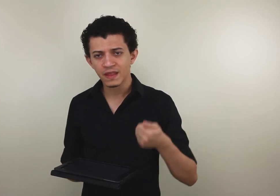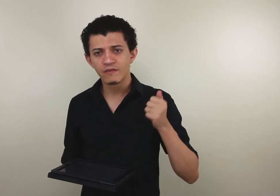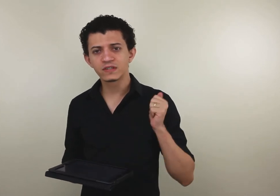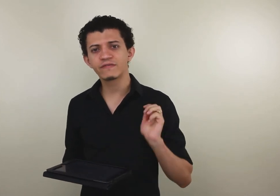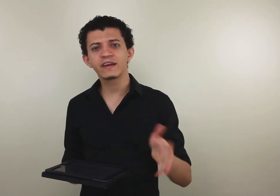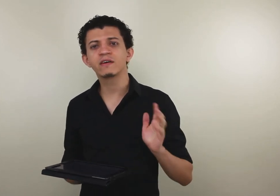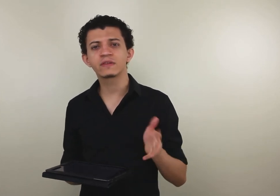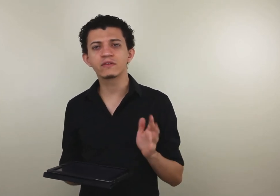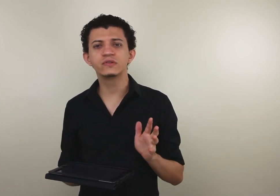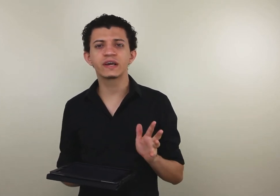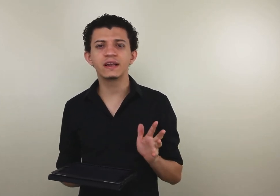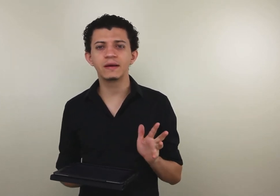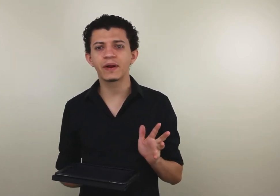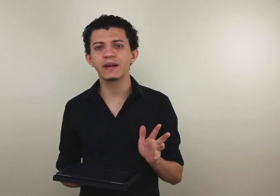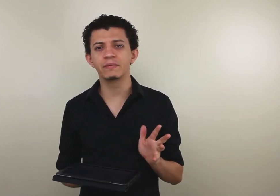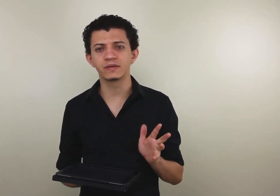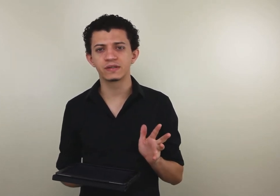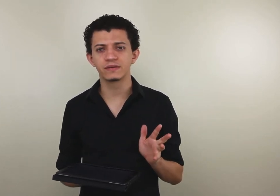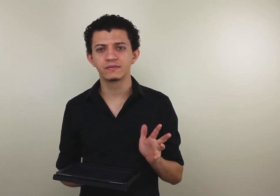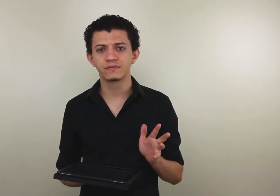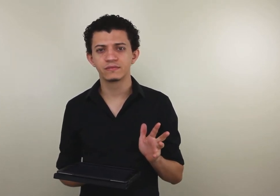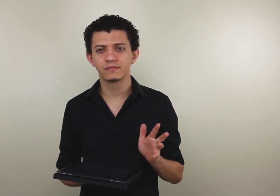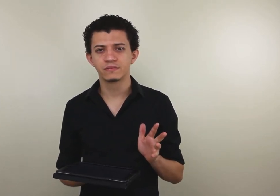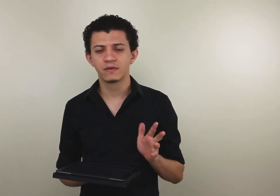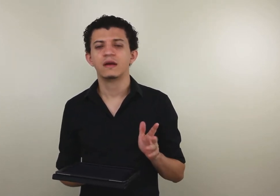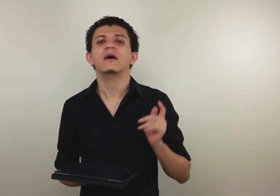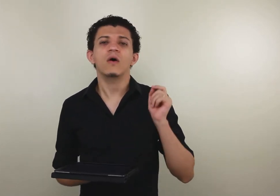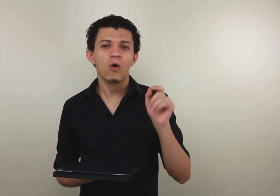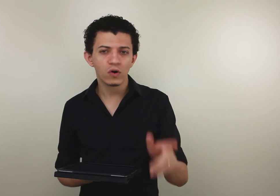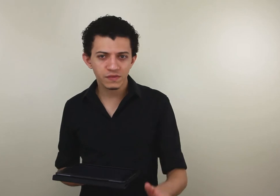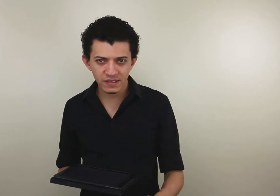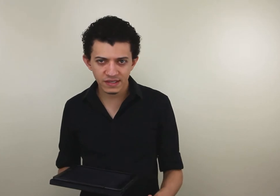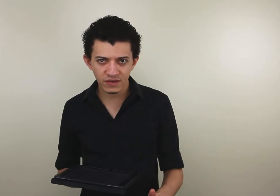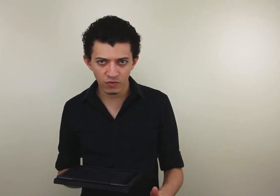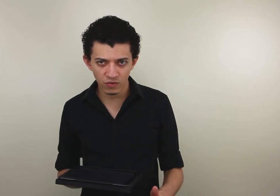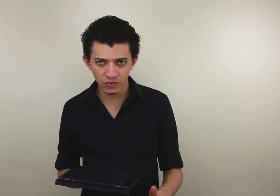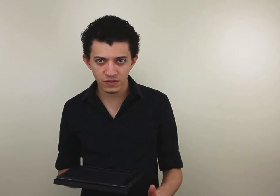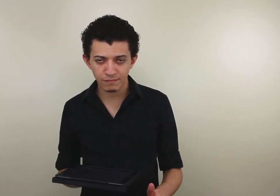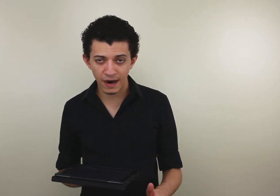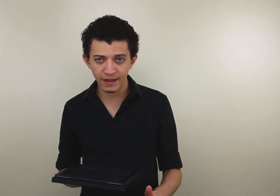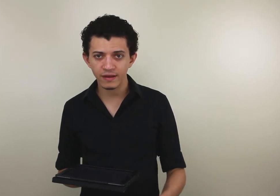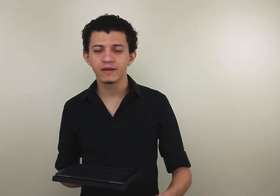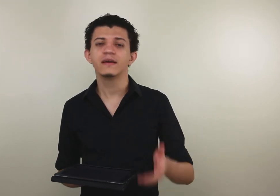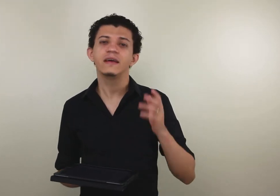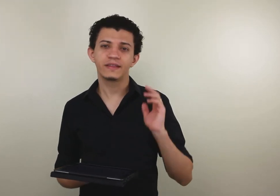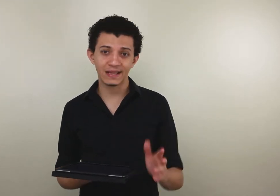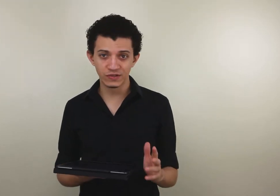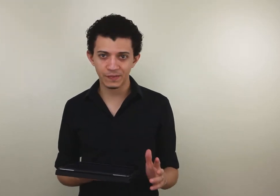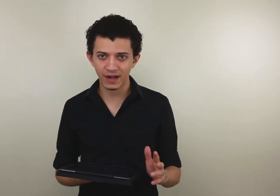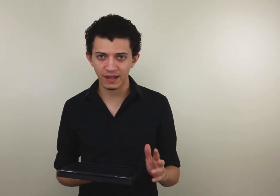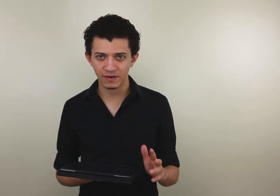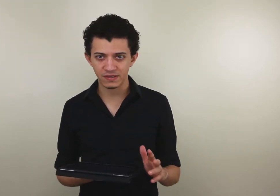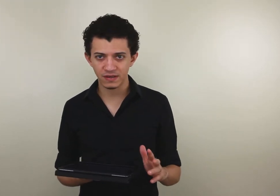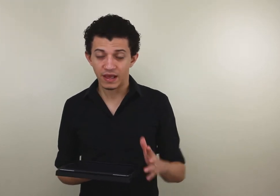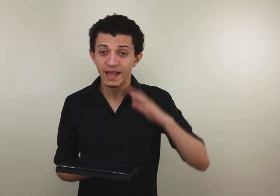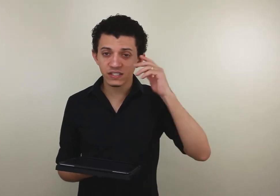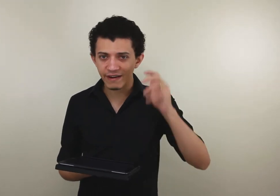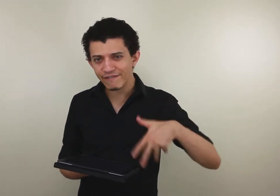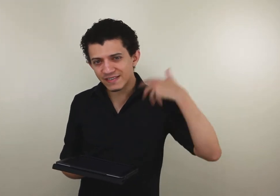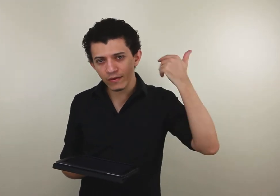você vai então traduzir aquele ali pra Libras. Ouça mais 10 segundos, pare, e traduza pra Libras. Isso vai fazer